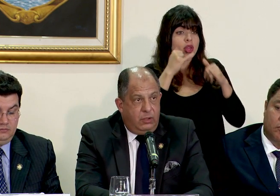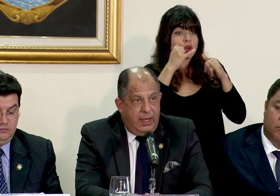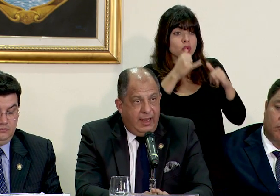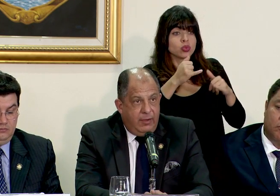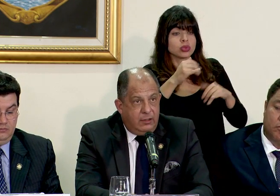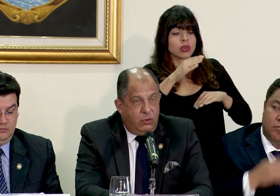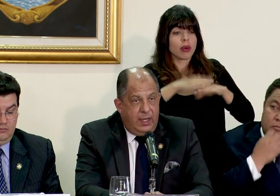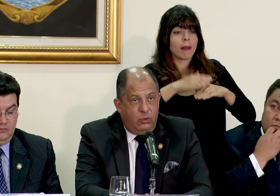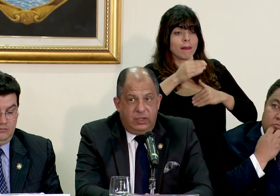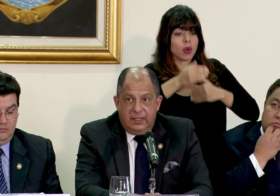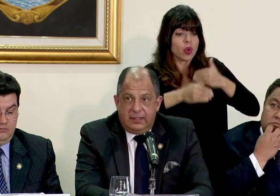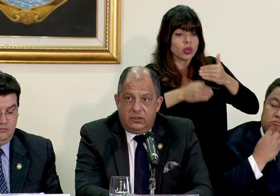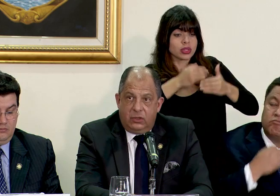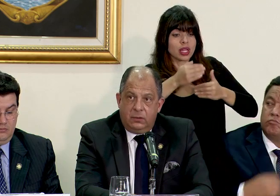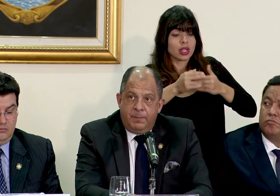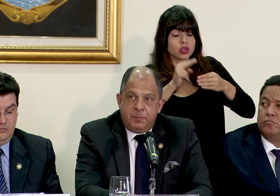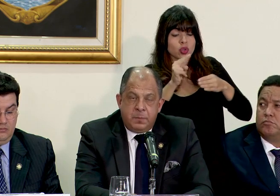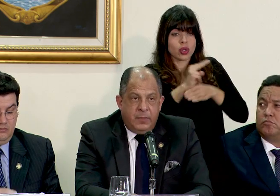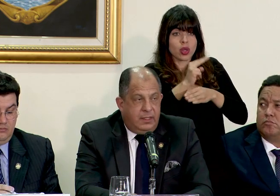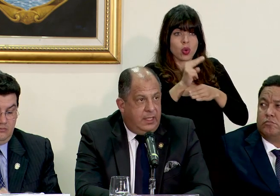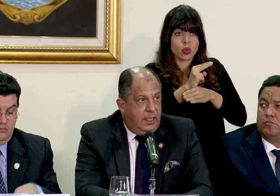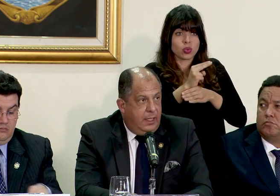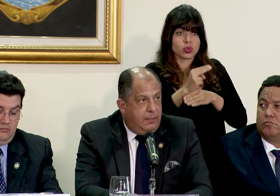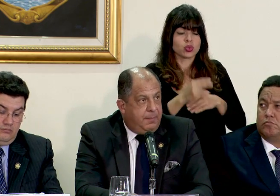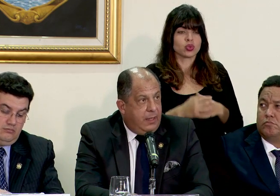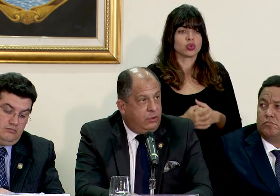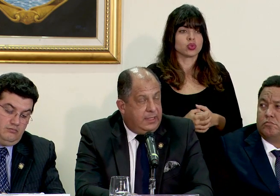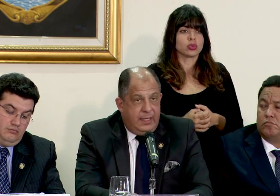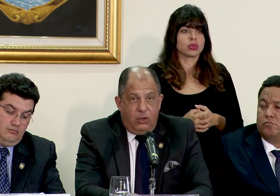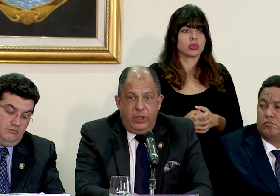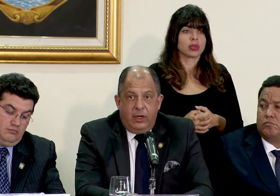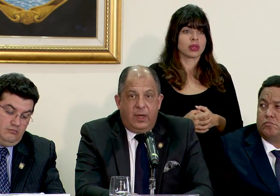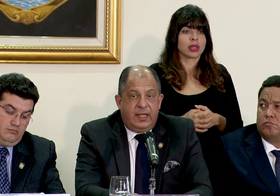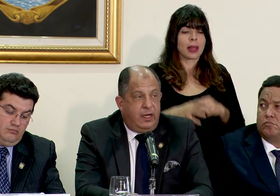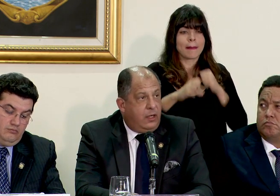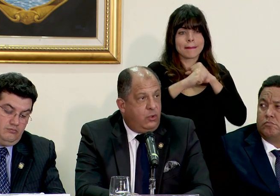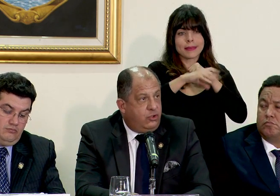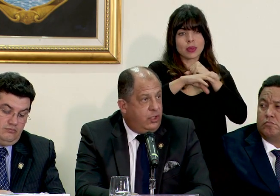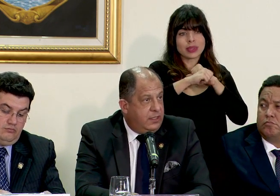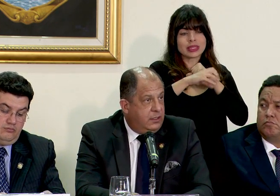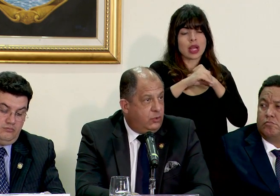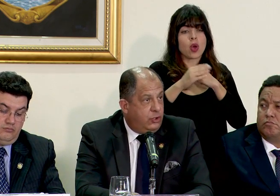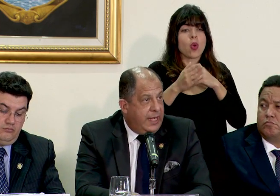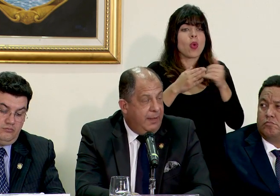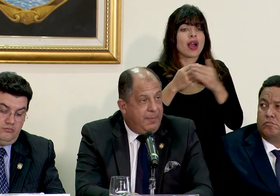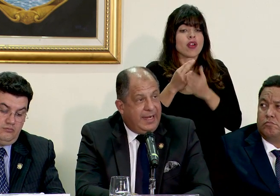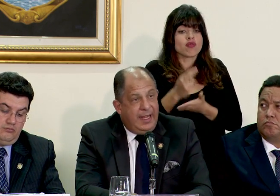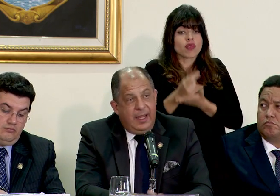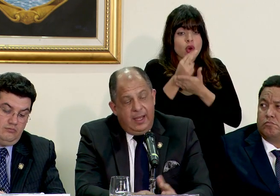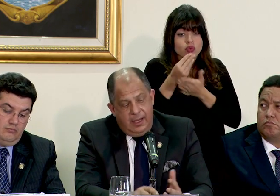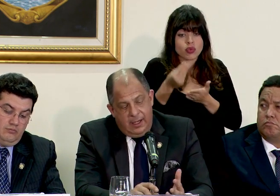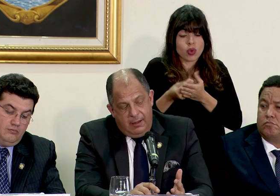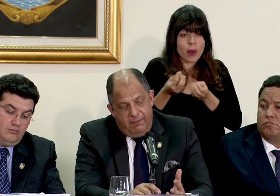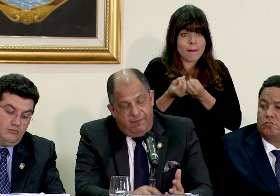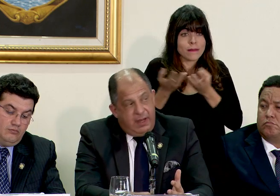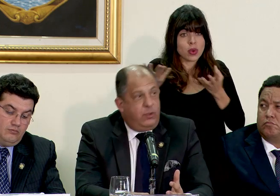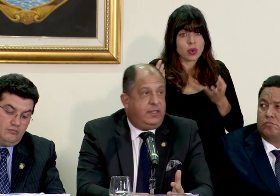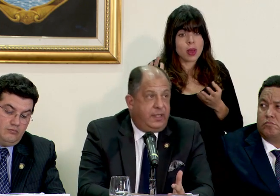o la eventual utilización de pauta o de cualquier recurso institucional para